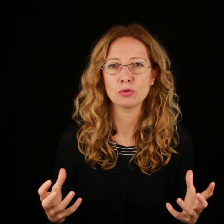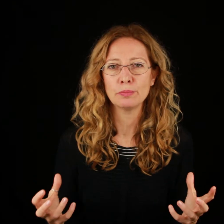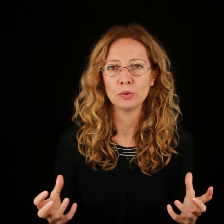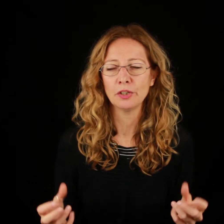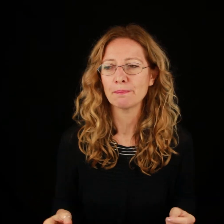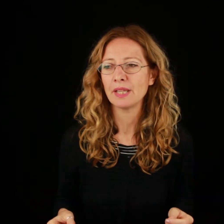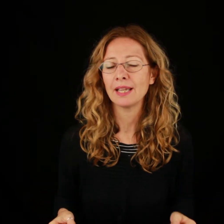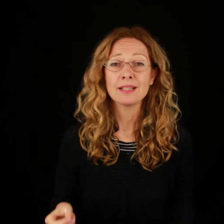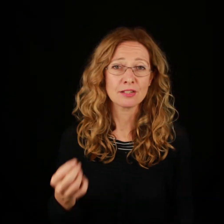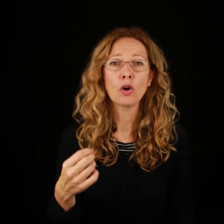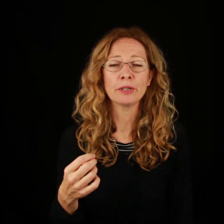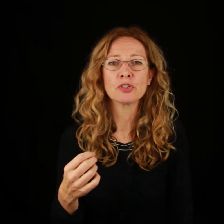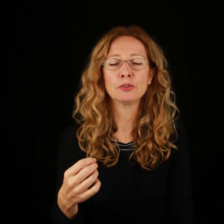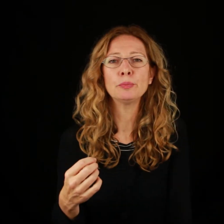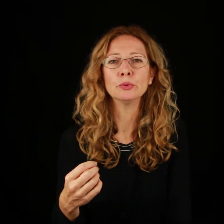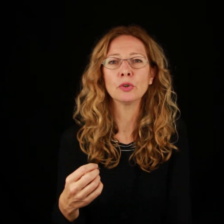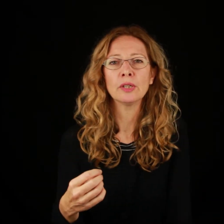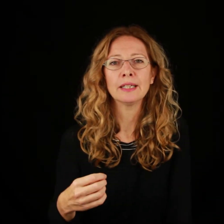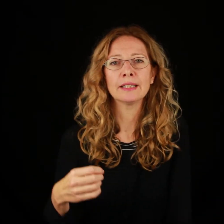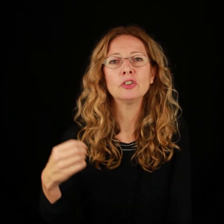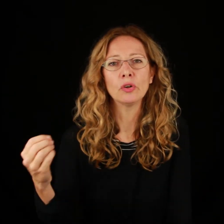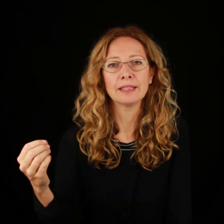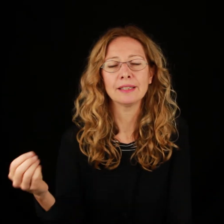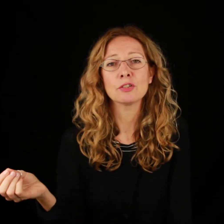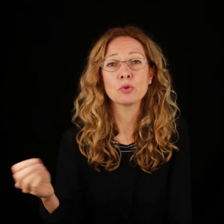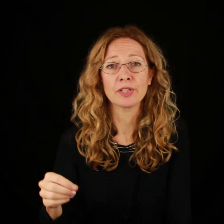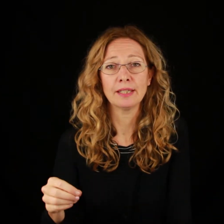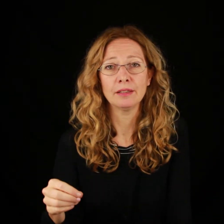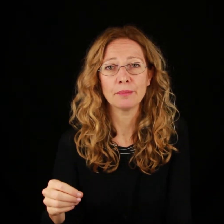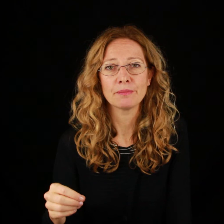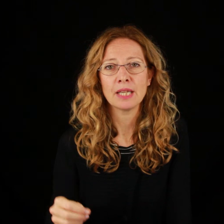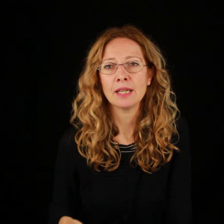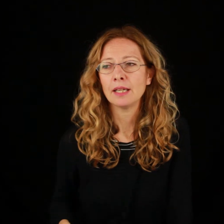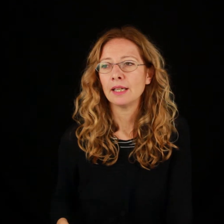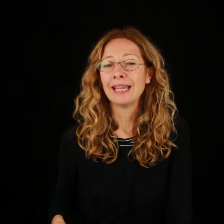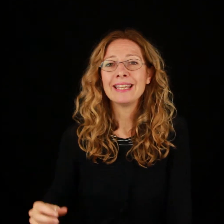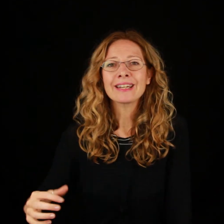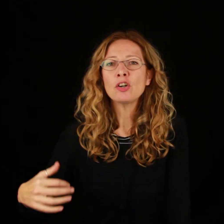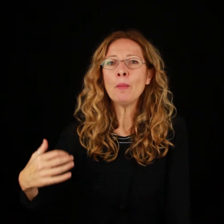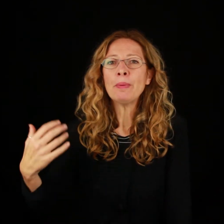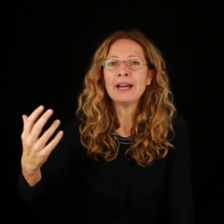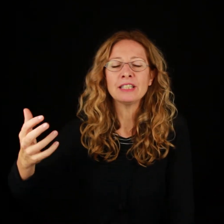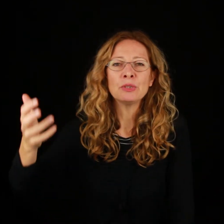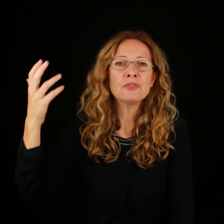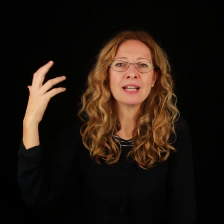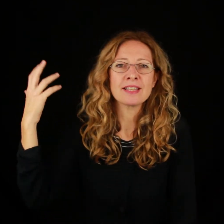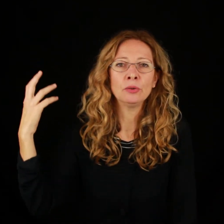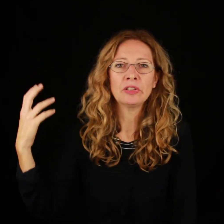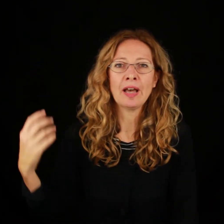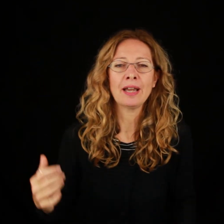subbuglio, si scopre a un certo punto che Donald è suo fratello e ricompare da un'infanzia lontana